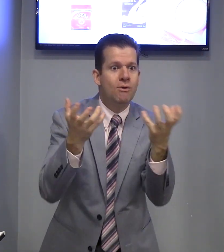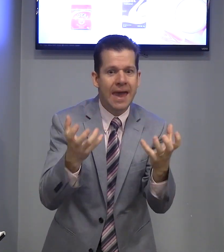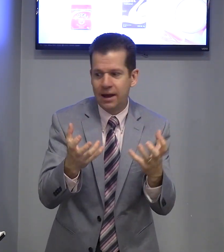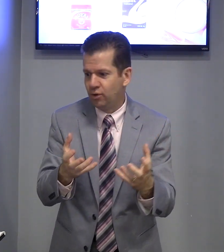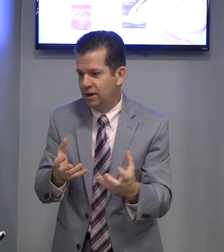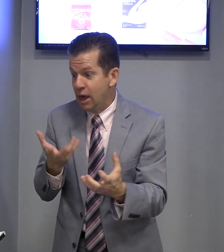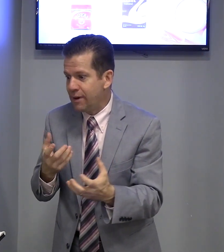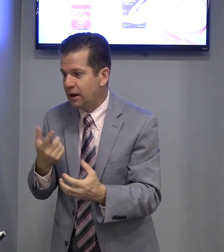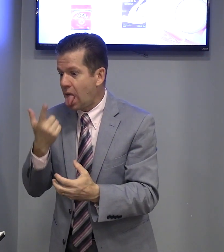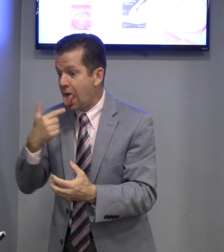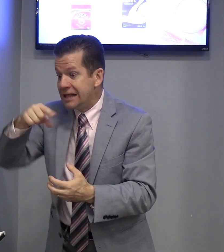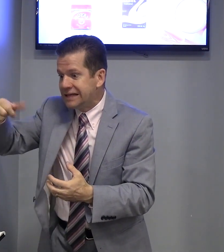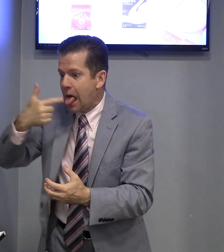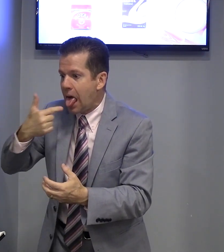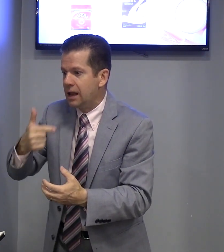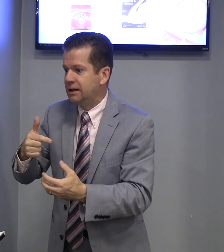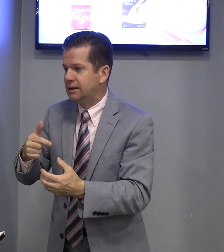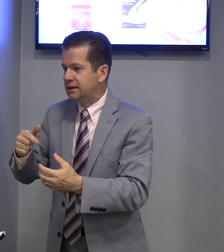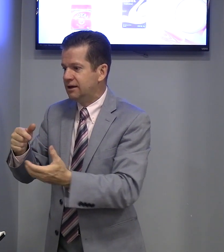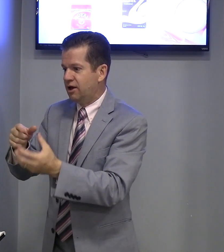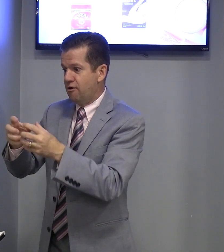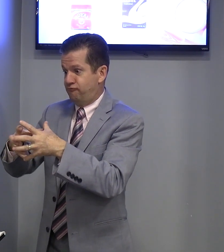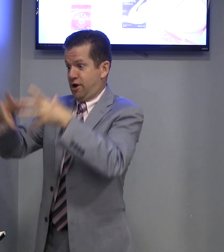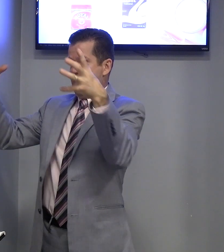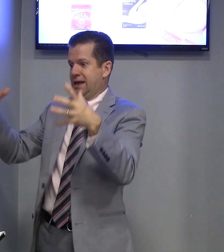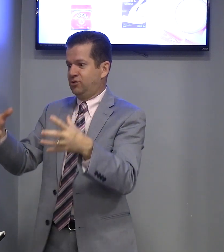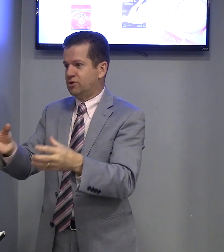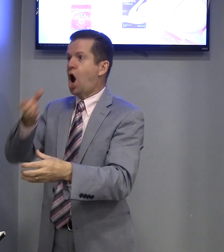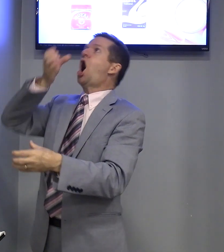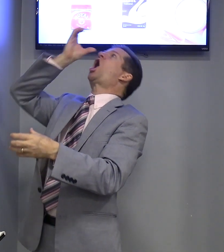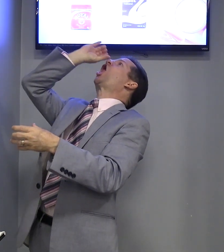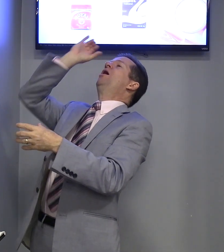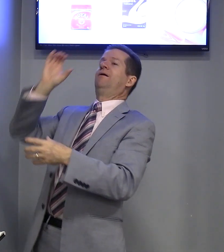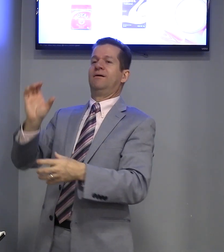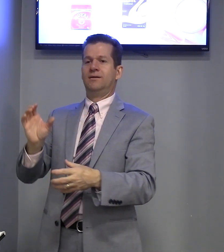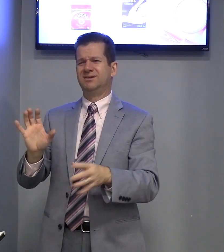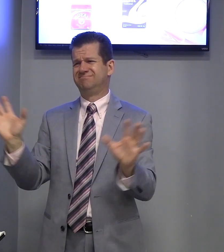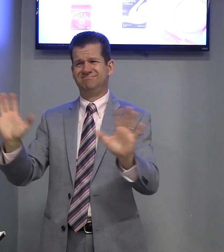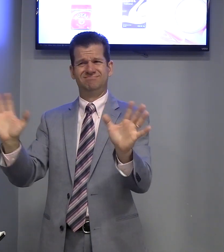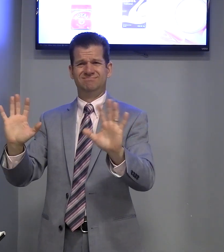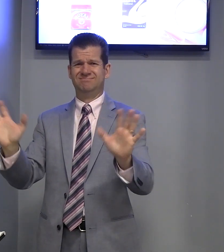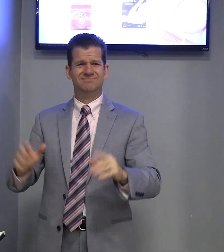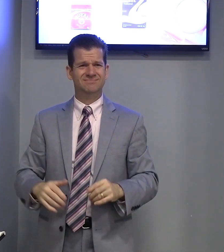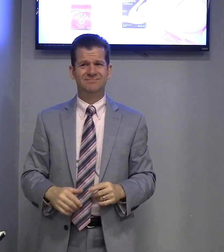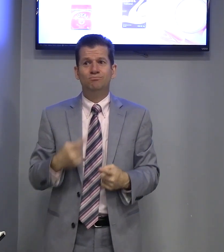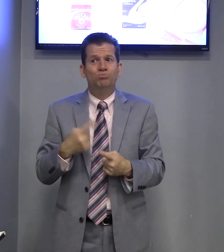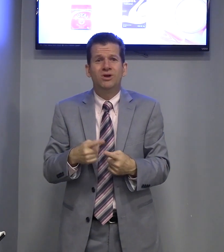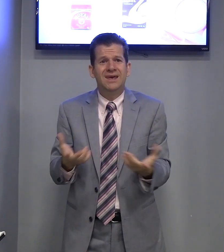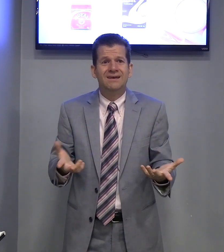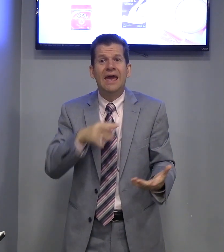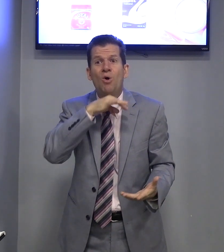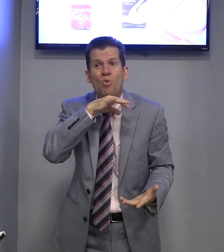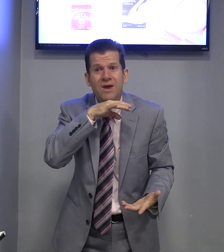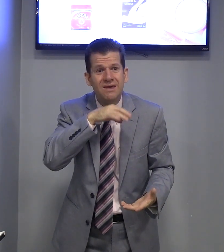Eu quero. Eu quero. Sal. Fermento. Vai para o Por quê? É ruim.